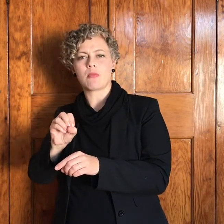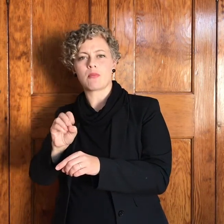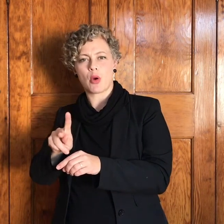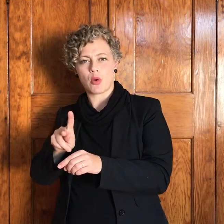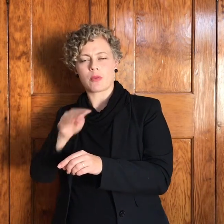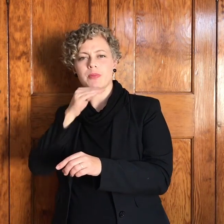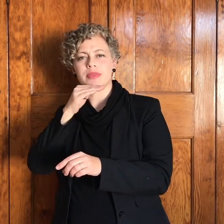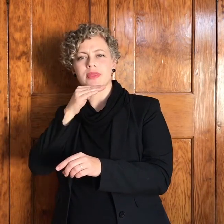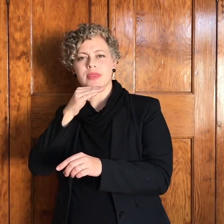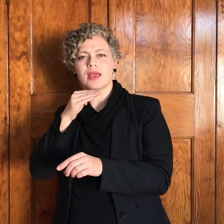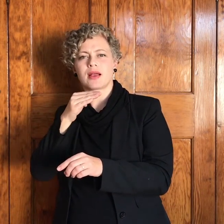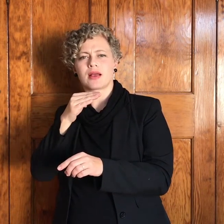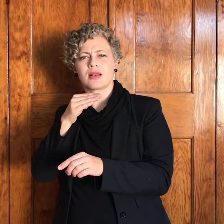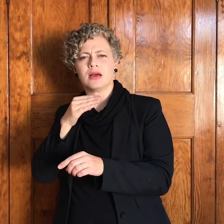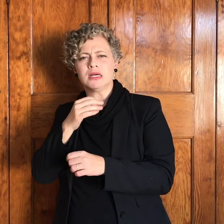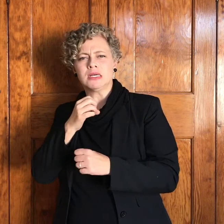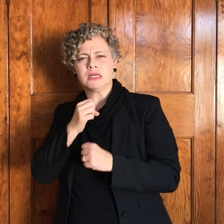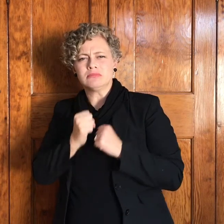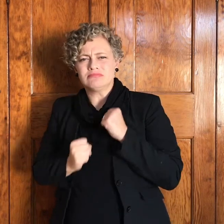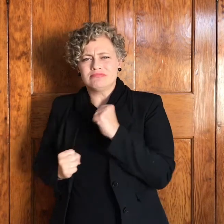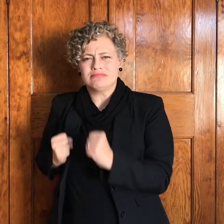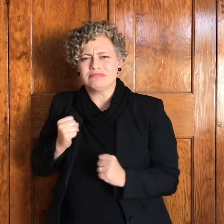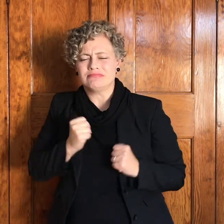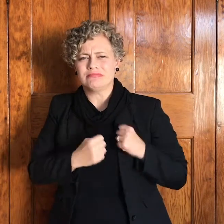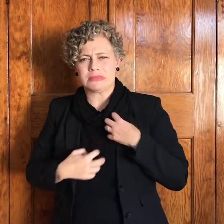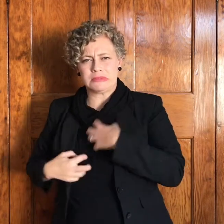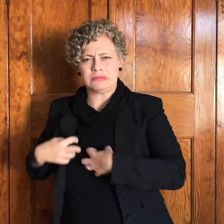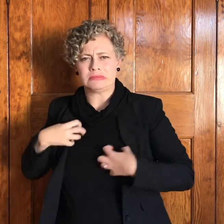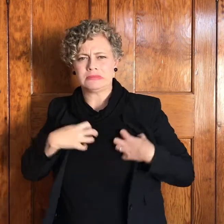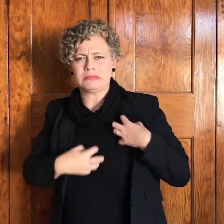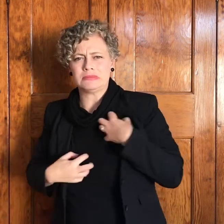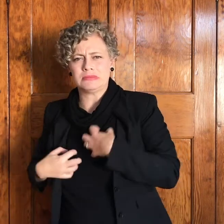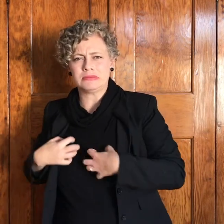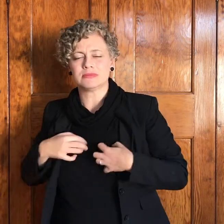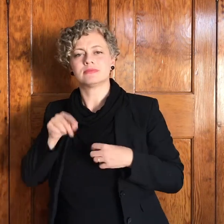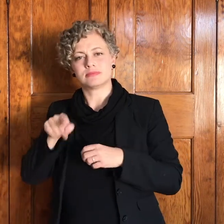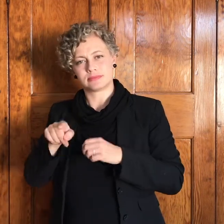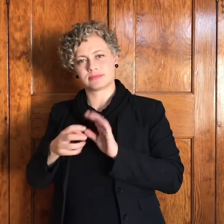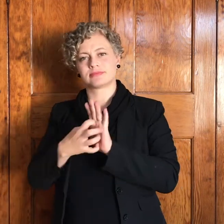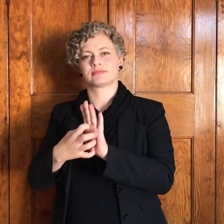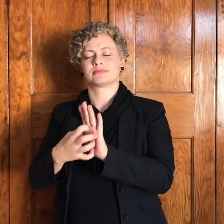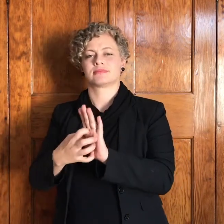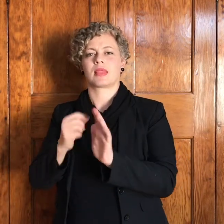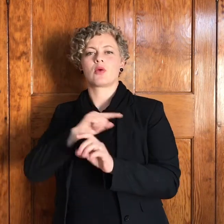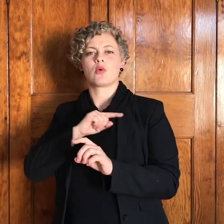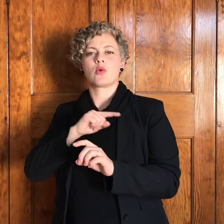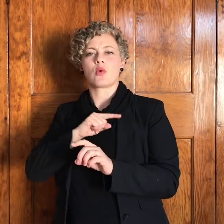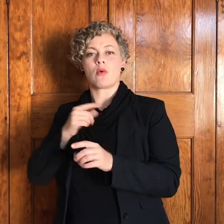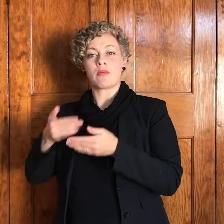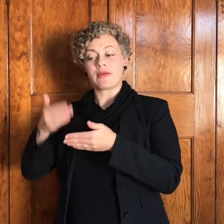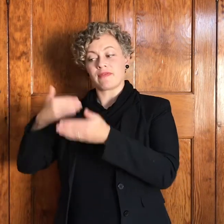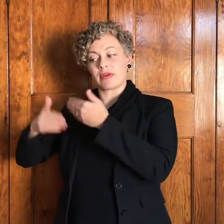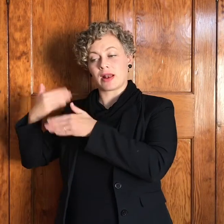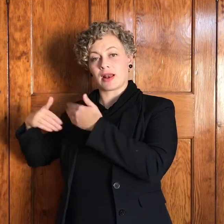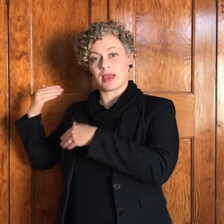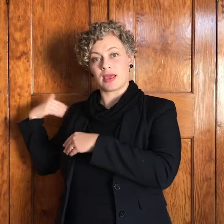dat as jy gebuk gaan onder die verlede en jy so pad naar die toekomst dan moet die beteken eerst door die